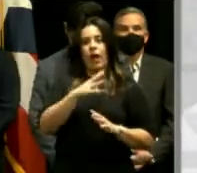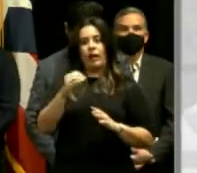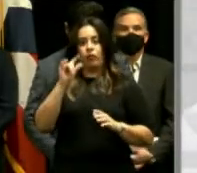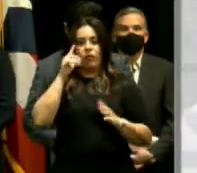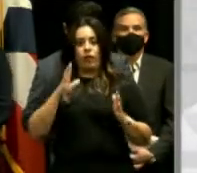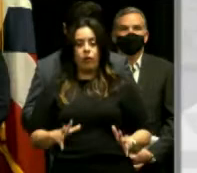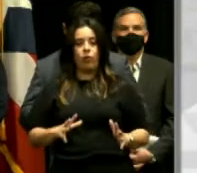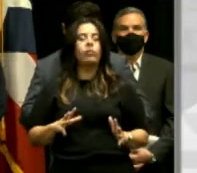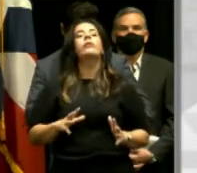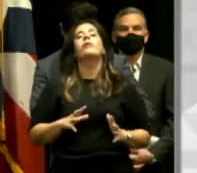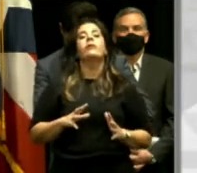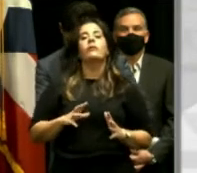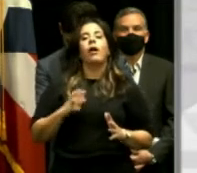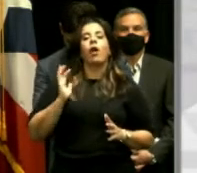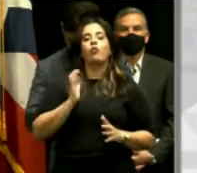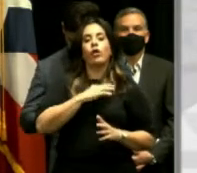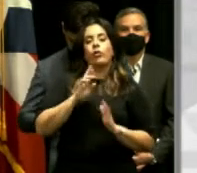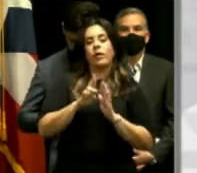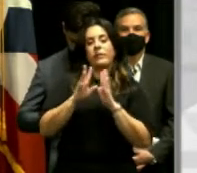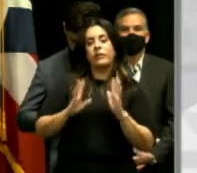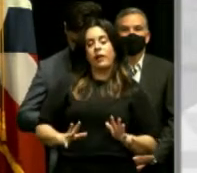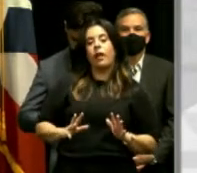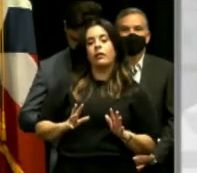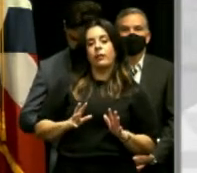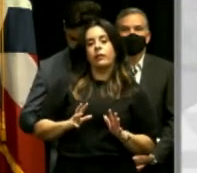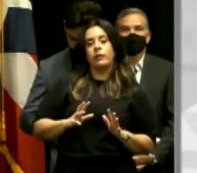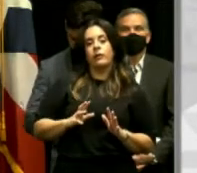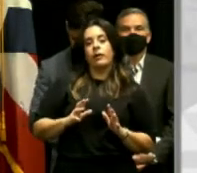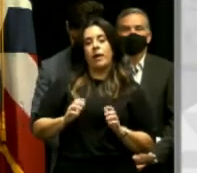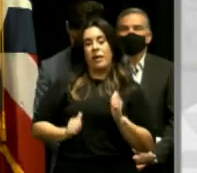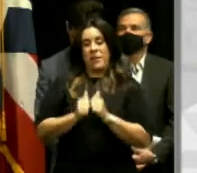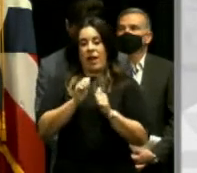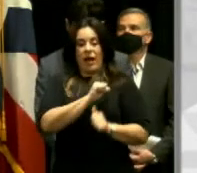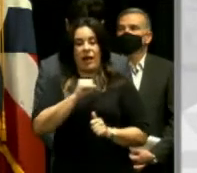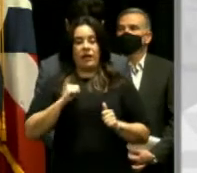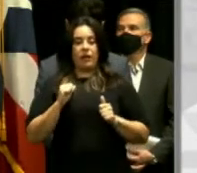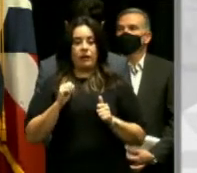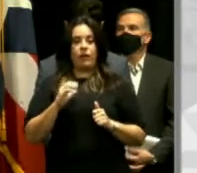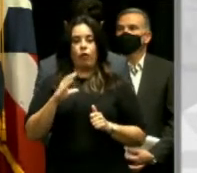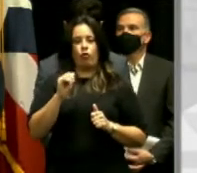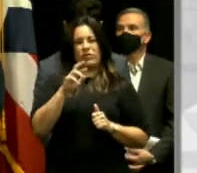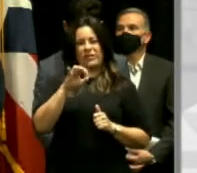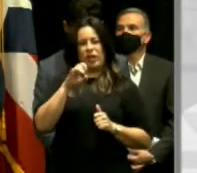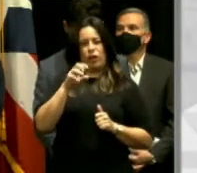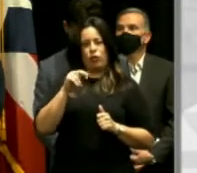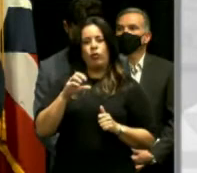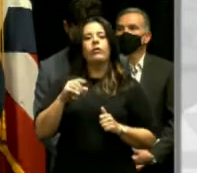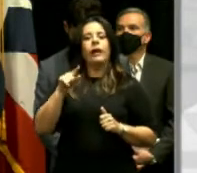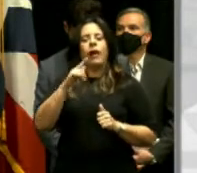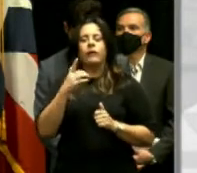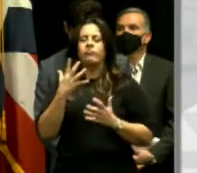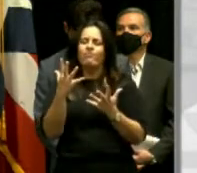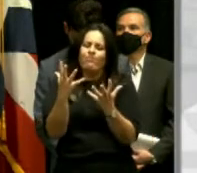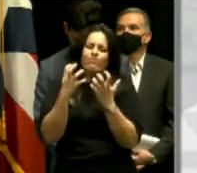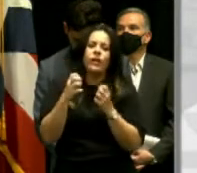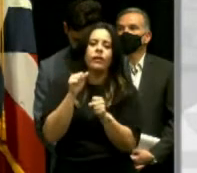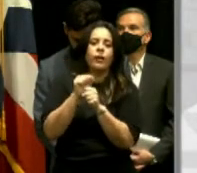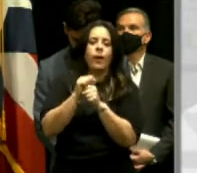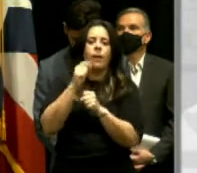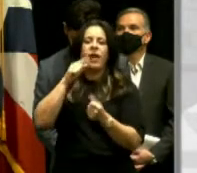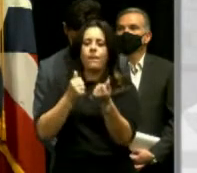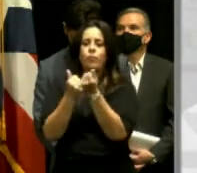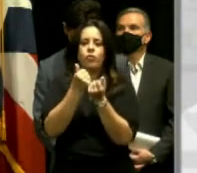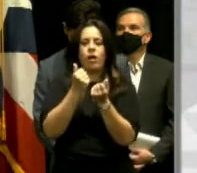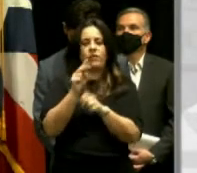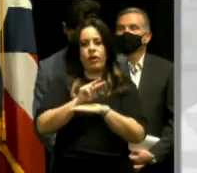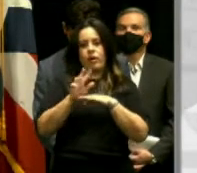Luisi, de nuestro representante Johnny Méndez y sobre todo de nuestro alcalde Junito Corsino que tiene un deseo grande de trabajar por la gente de